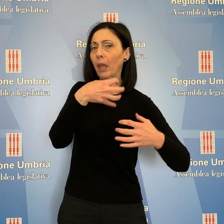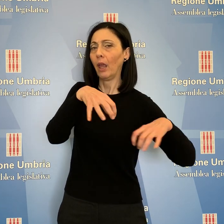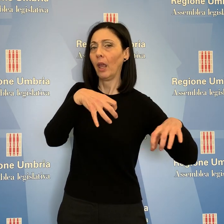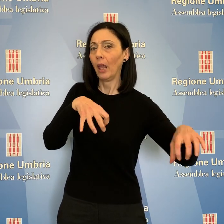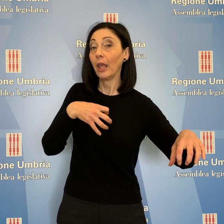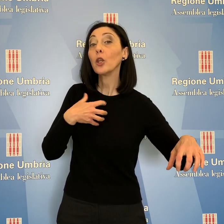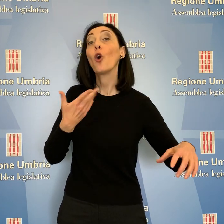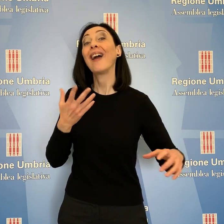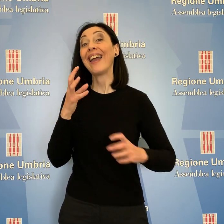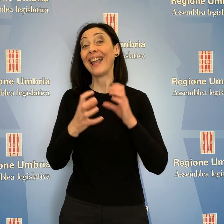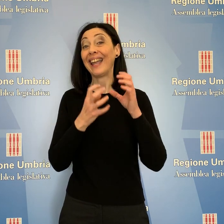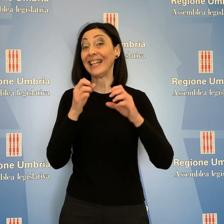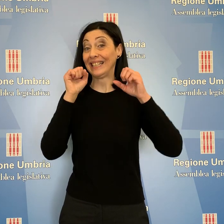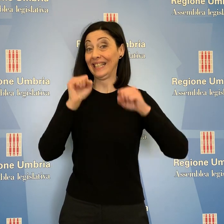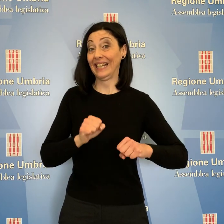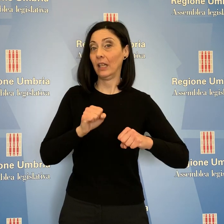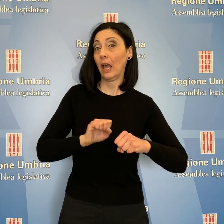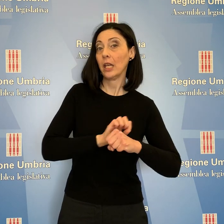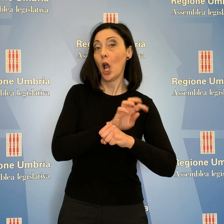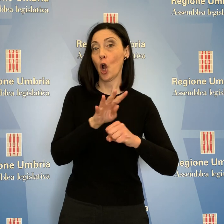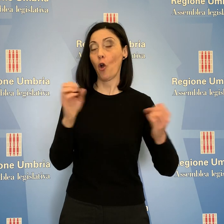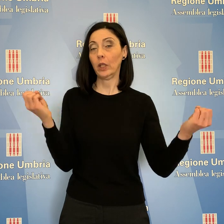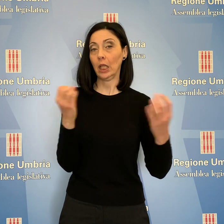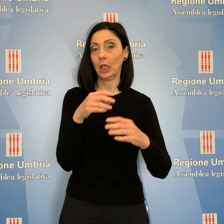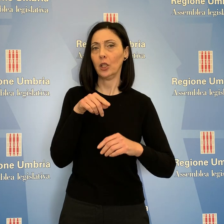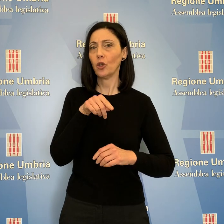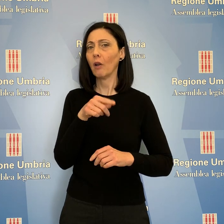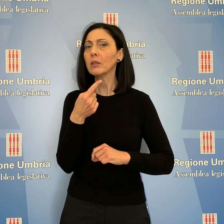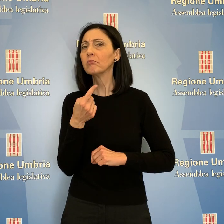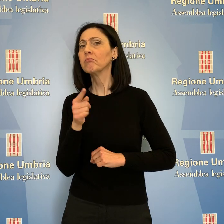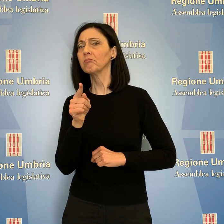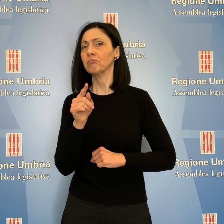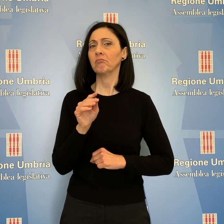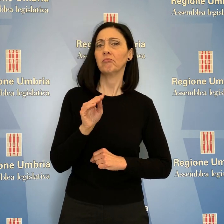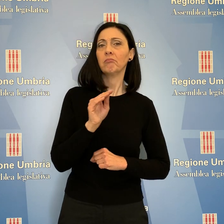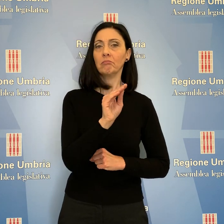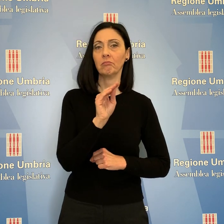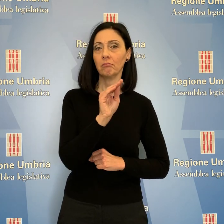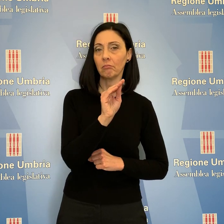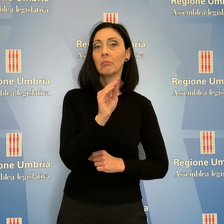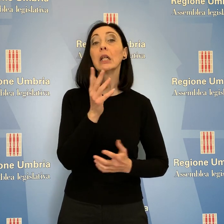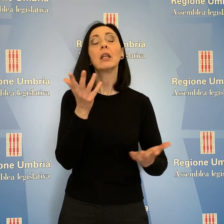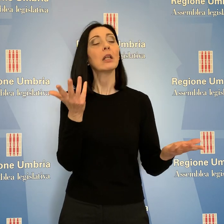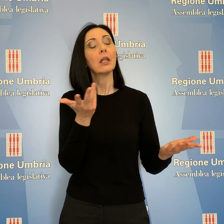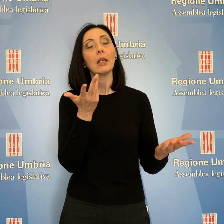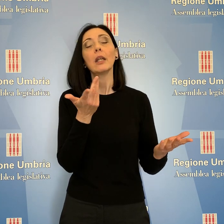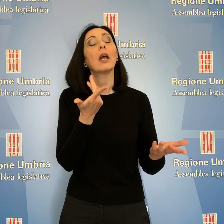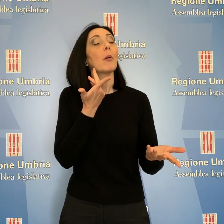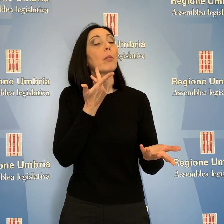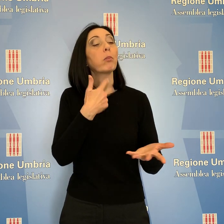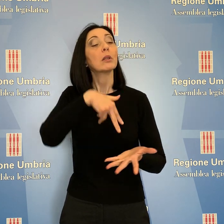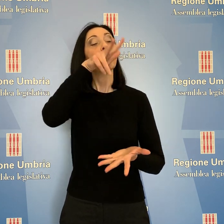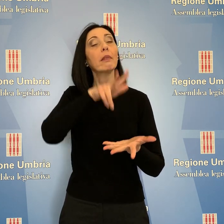per affrontare la crisi sanitaria da Covid-19. Nello specifico, Porzi ha domandato quali sono state le delibere di giunta